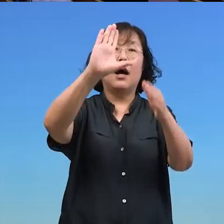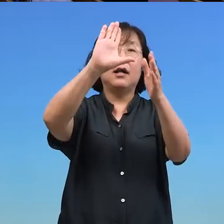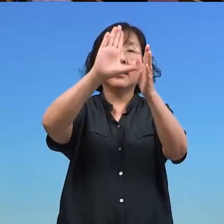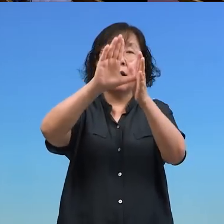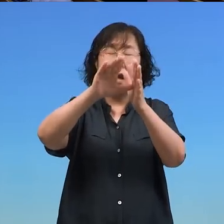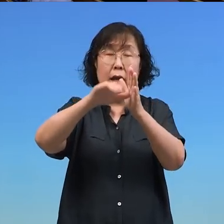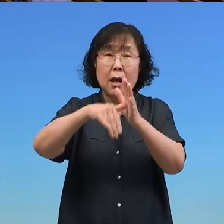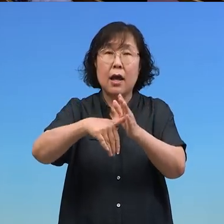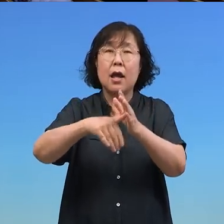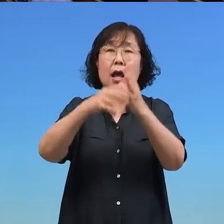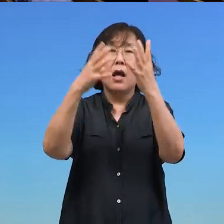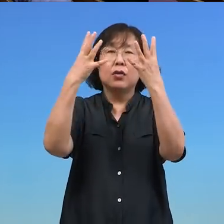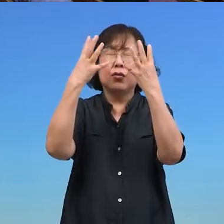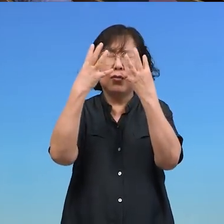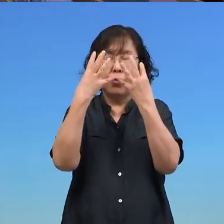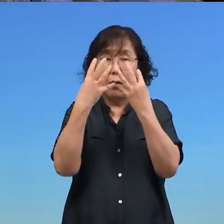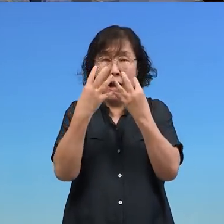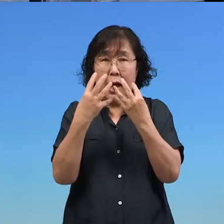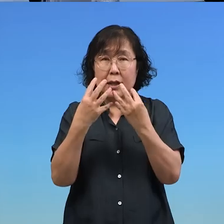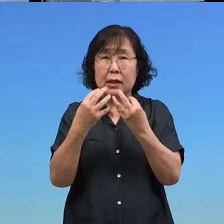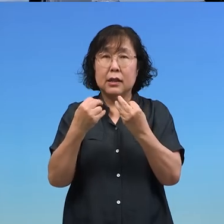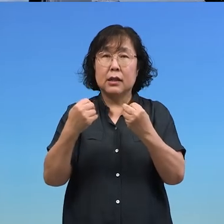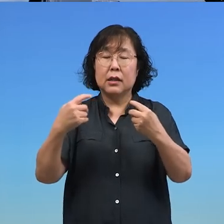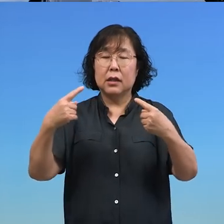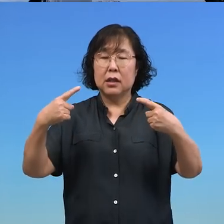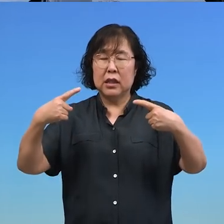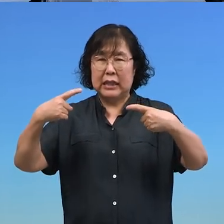수많은 적들과 견고한 성이